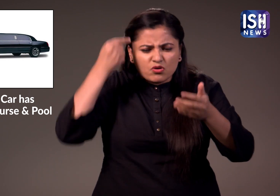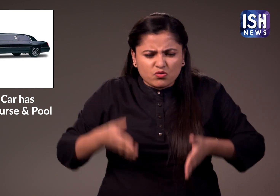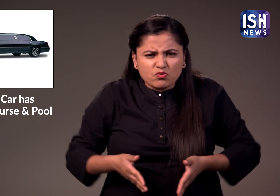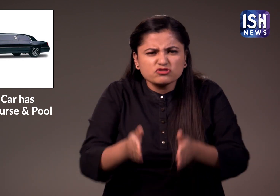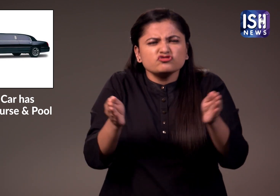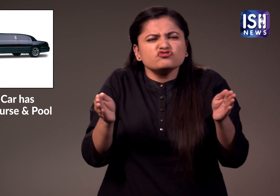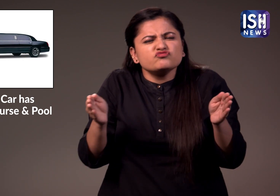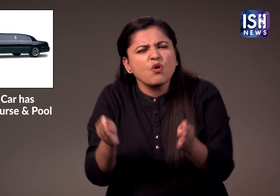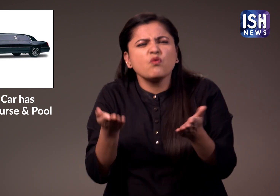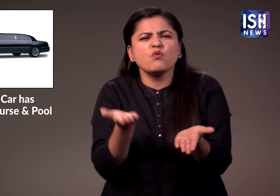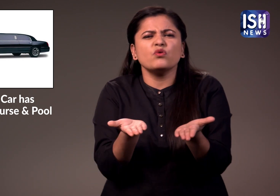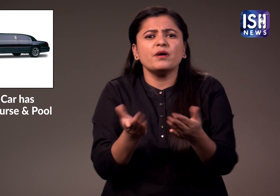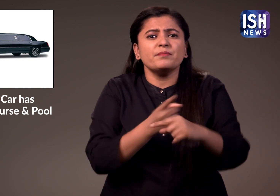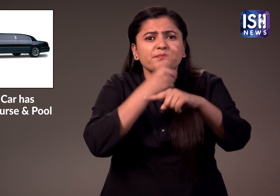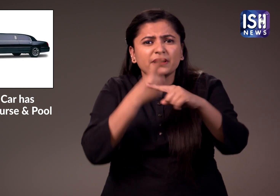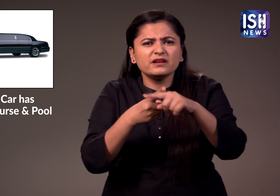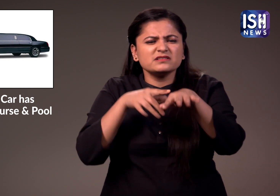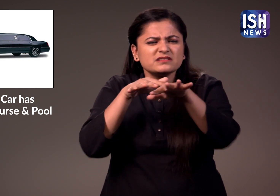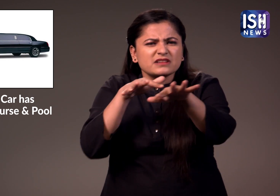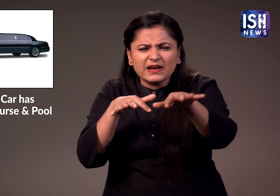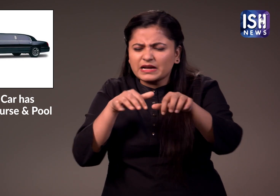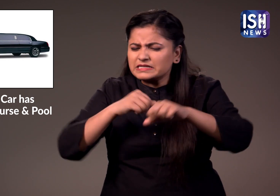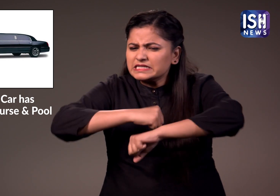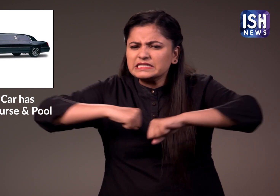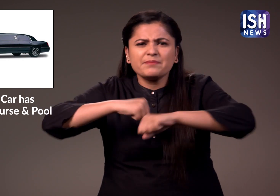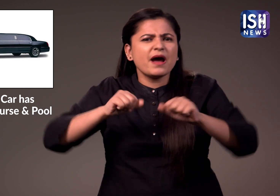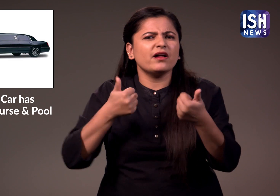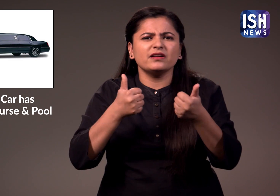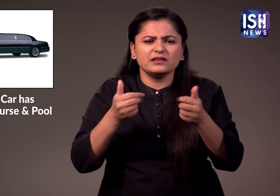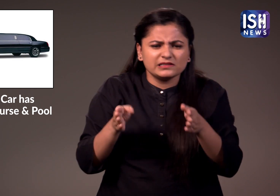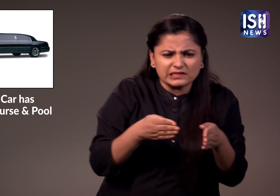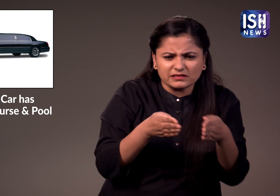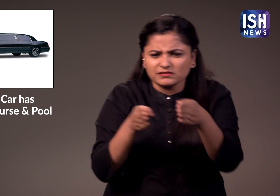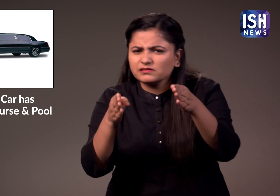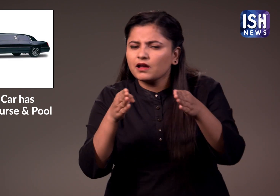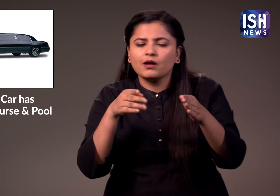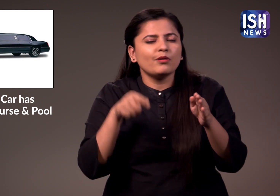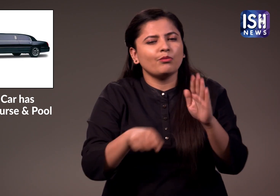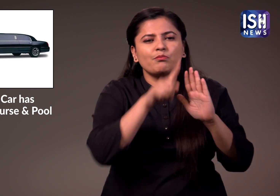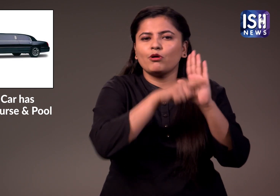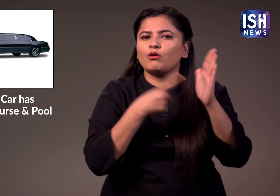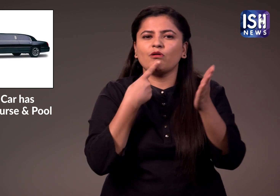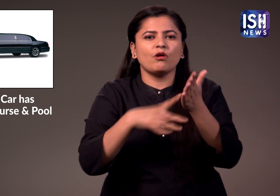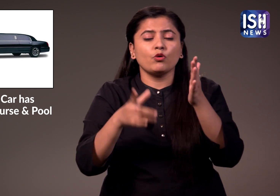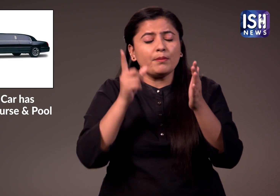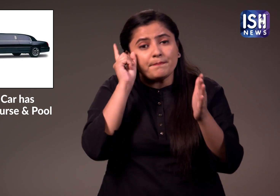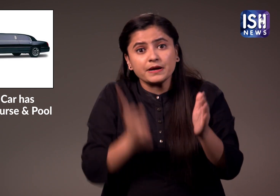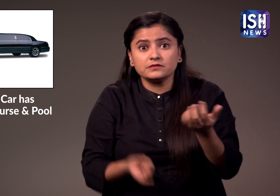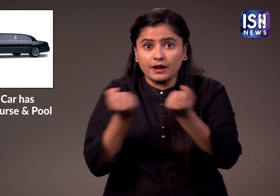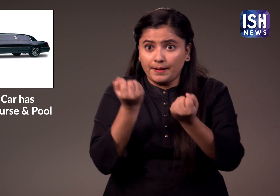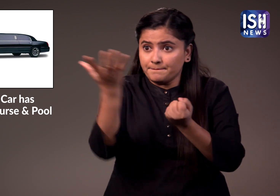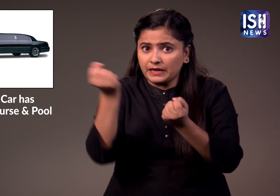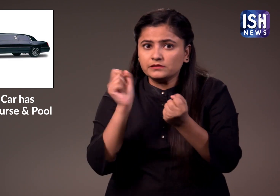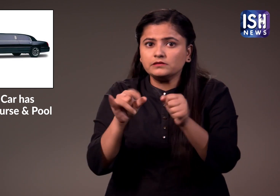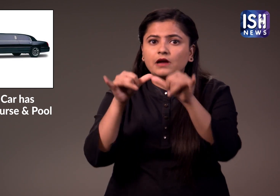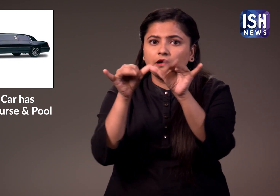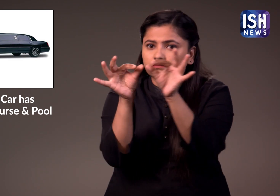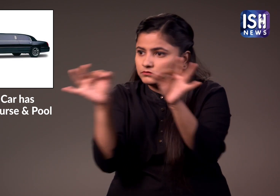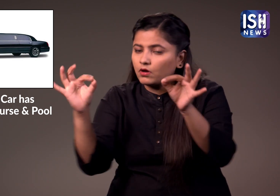ऐसा इसलिए है क्योंकि सड़के बहुत संक्री है और ऐसी गाड़ीों के लिए जगा नहीं है इसलिए यहां नियमोग के खिलाफ है गाडियों के